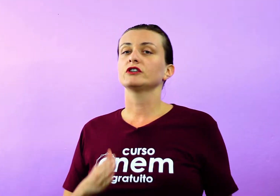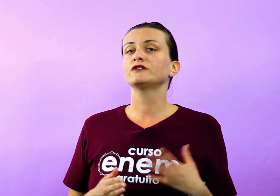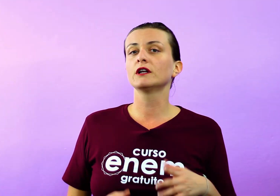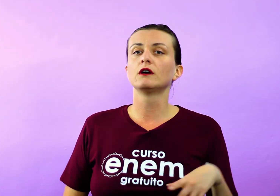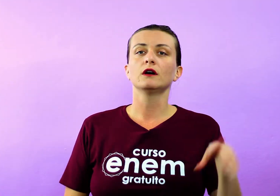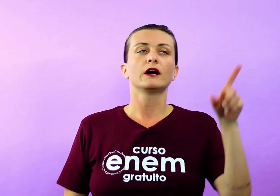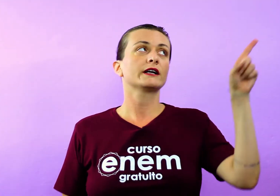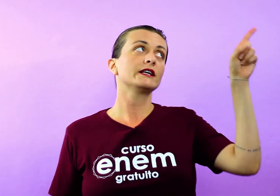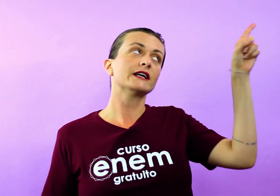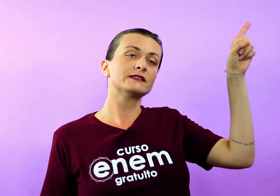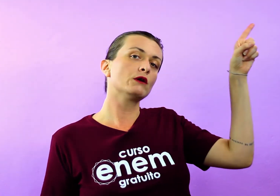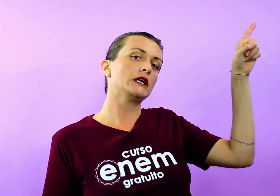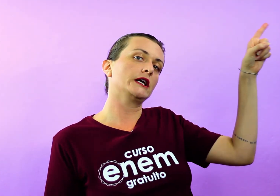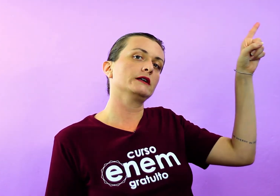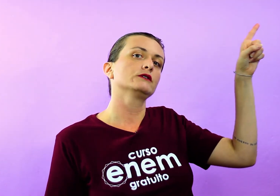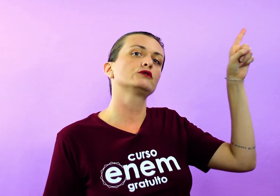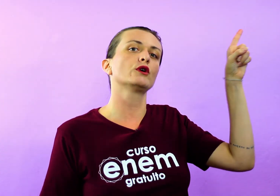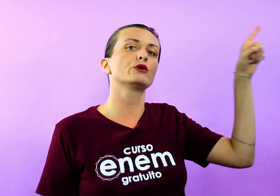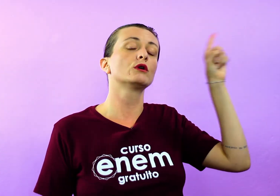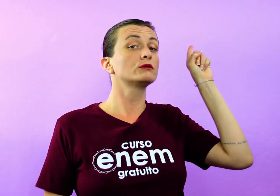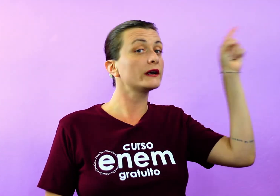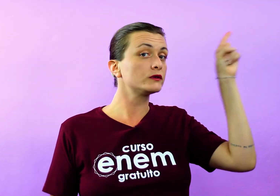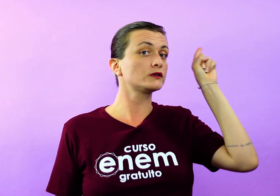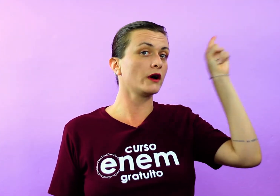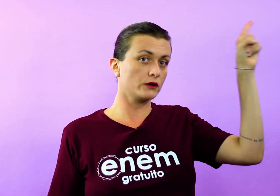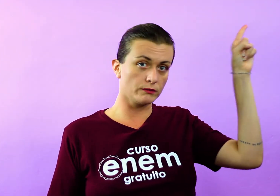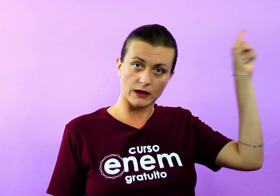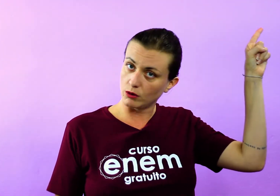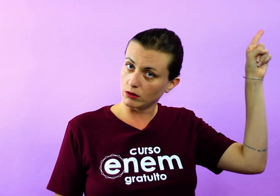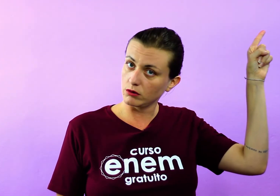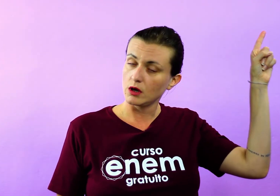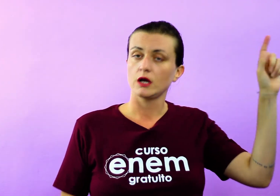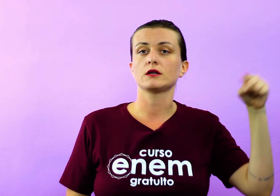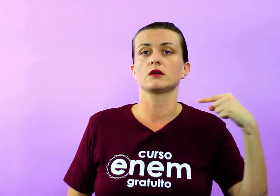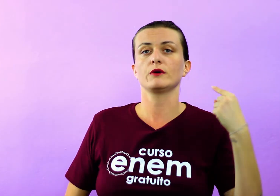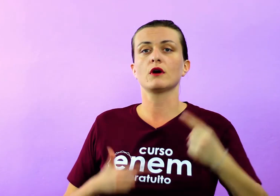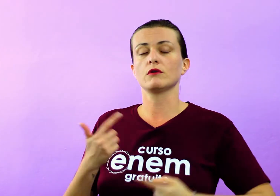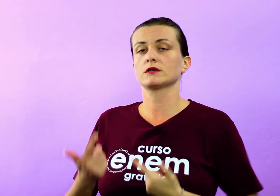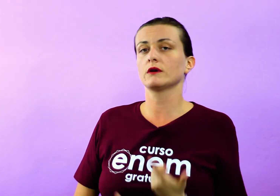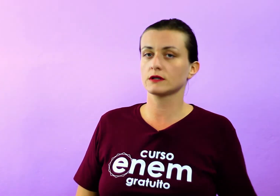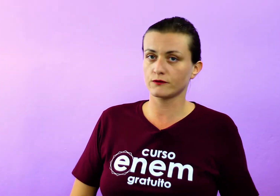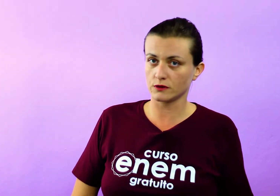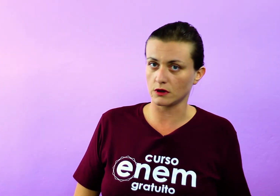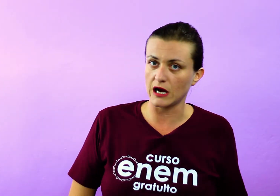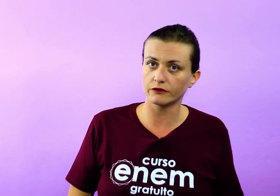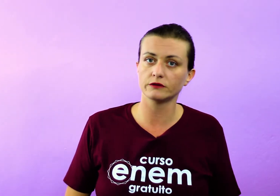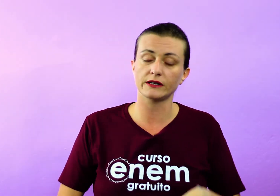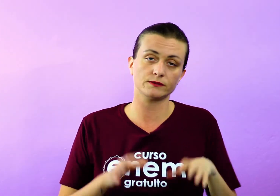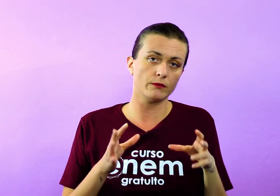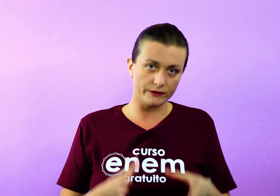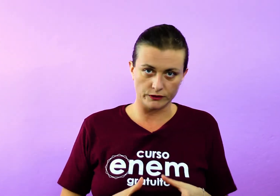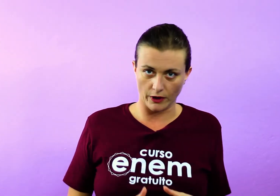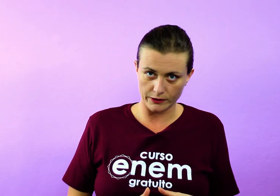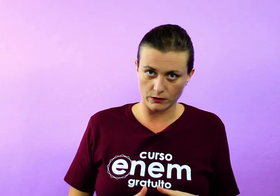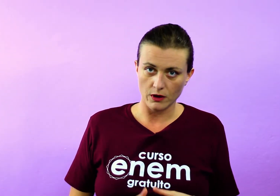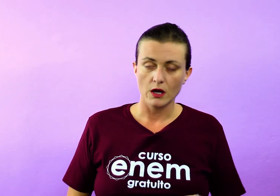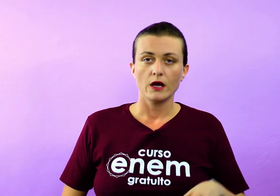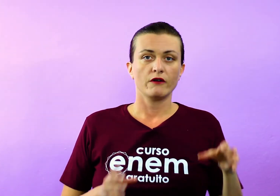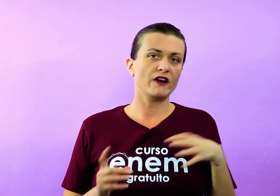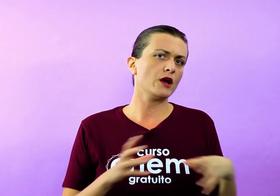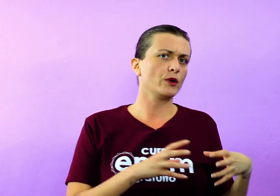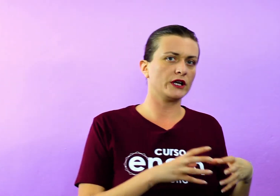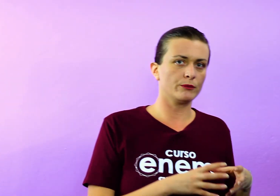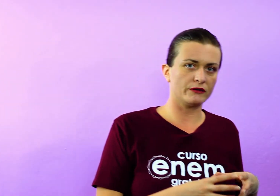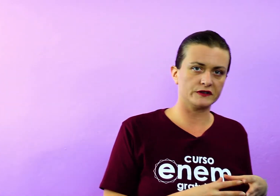A gente falou, aqui nessa aulinha, sobre o contexto histórico do Barroco e sobre como as coisas funcionavam nesse momento histórico.